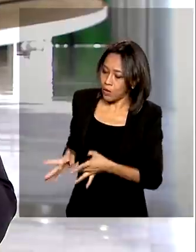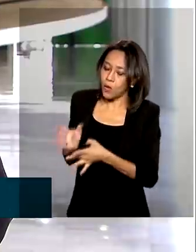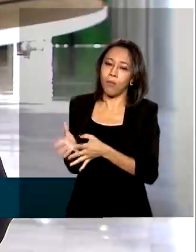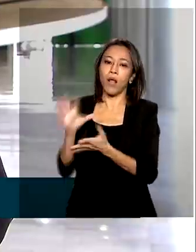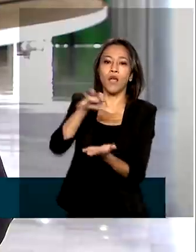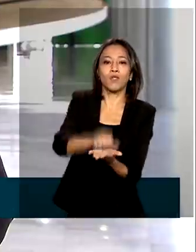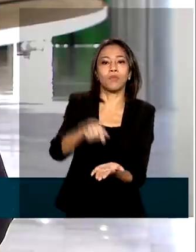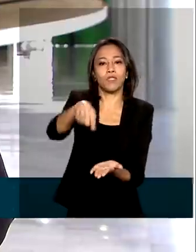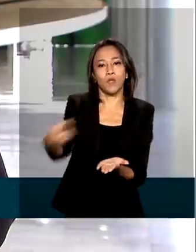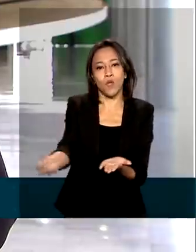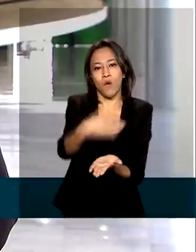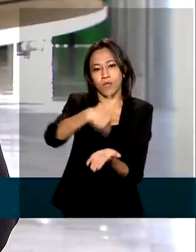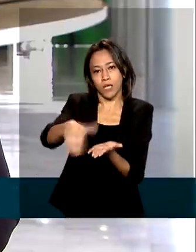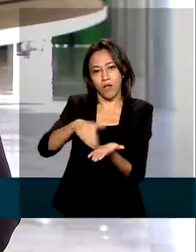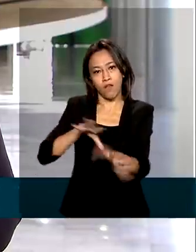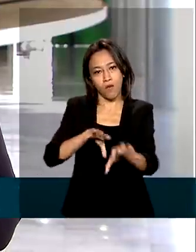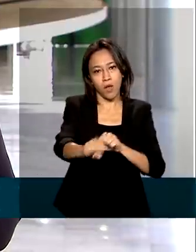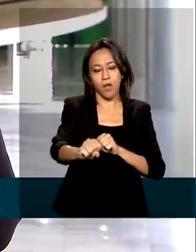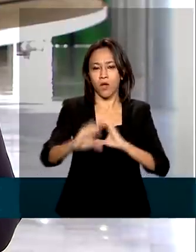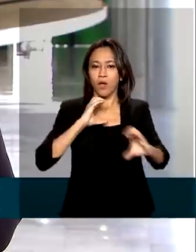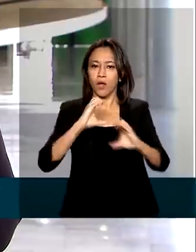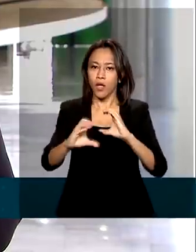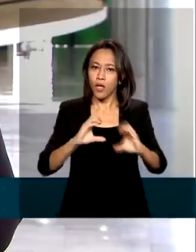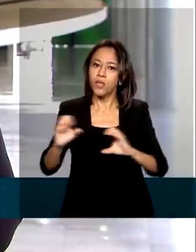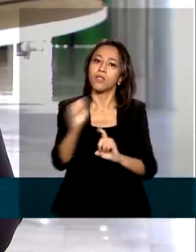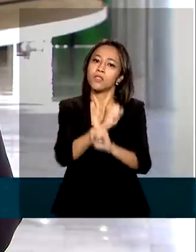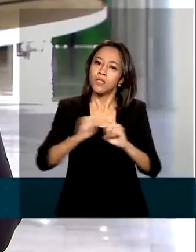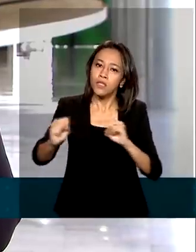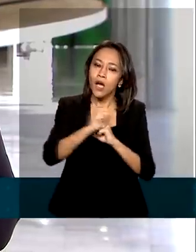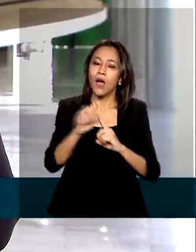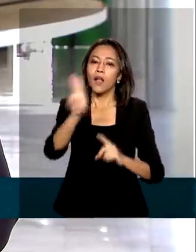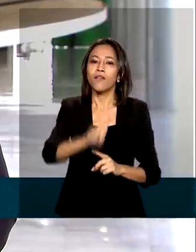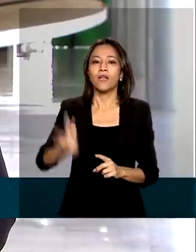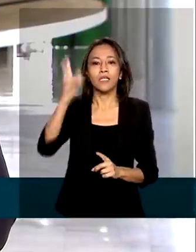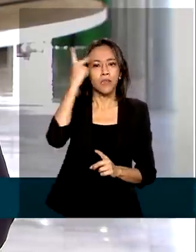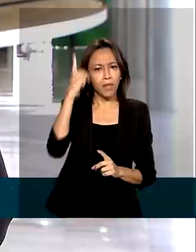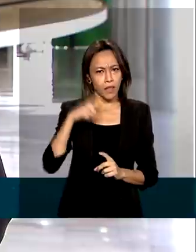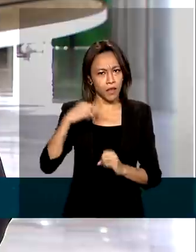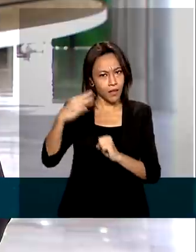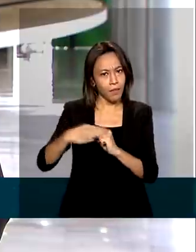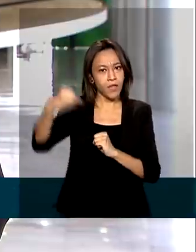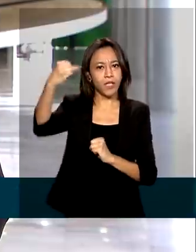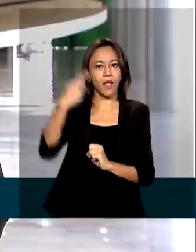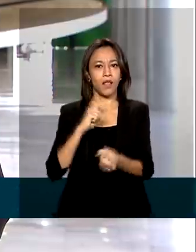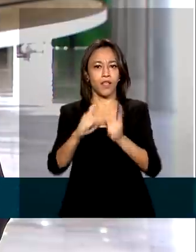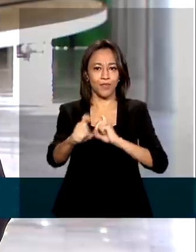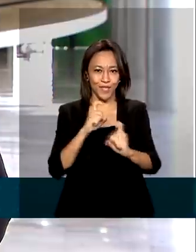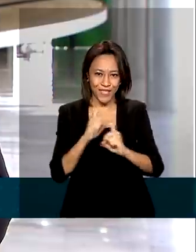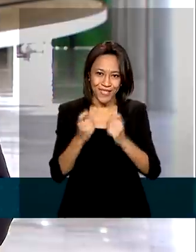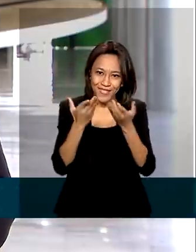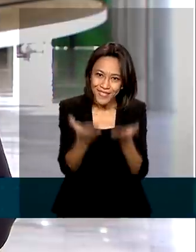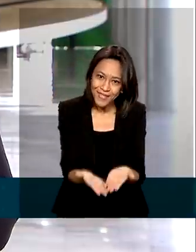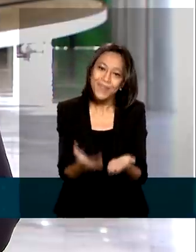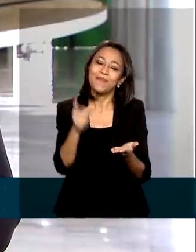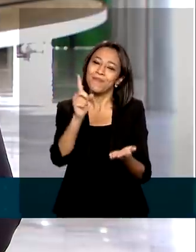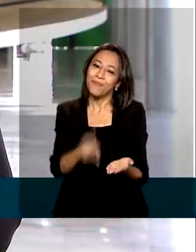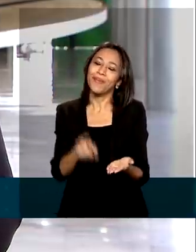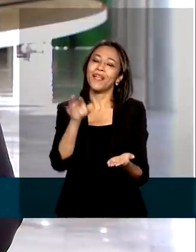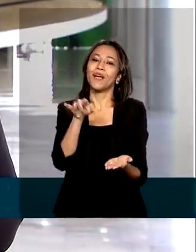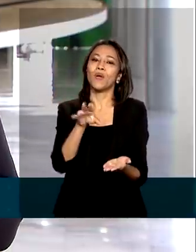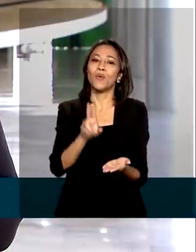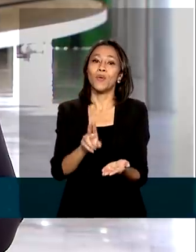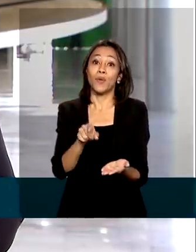e ele é formado em comunicação social pela Universidade Paulista e tem mestrado em administração de empresas pela Duke